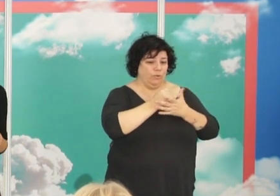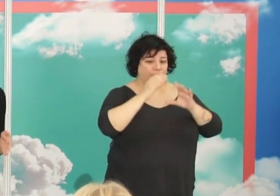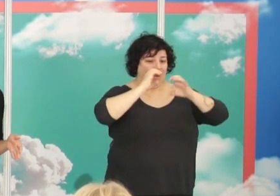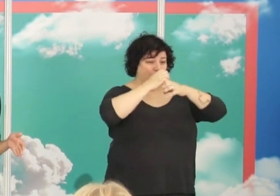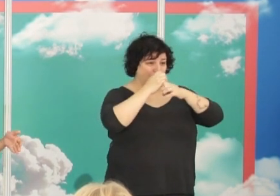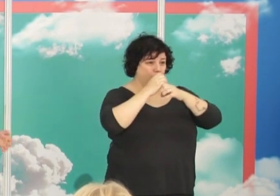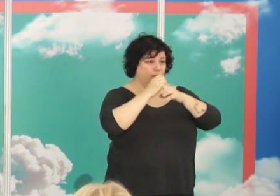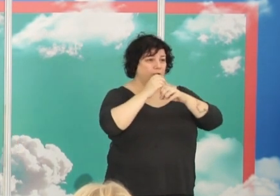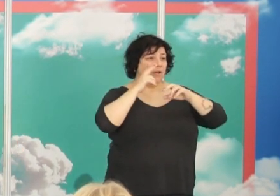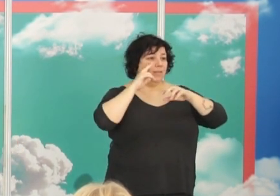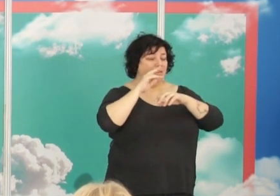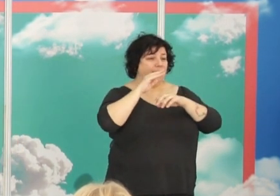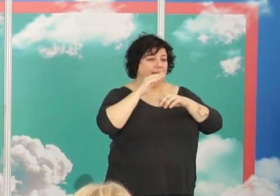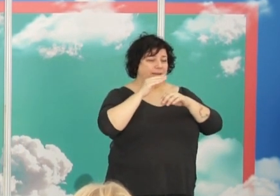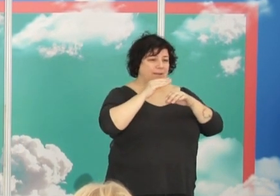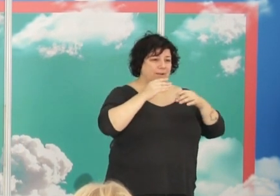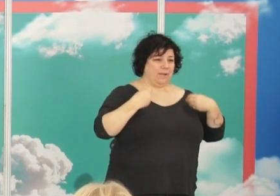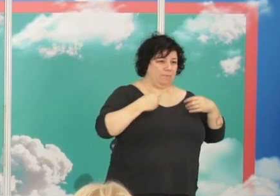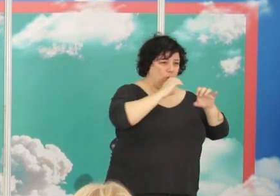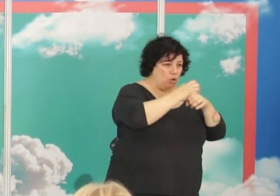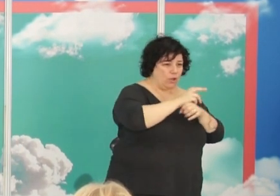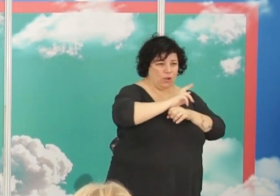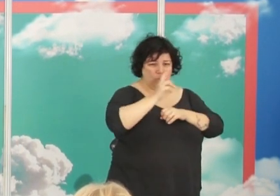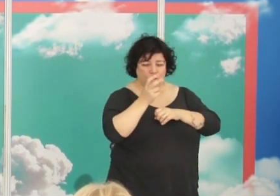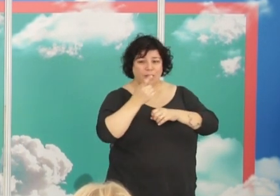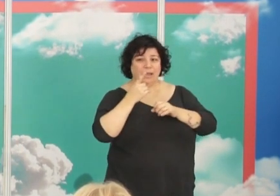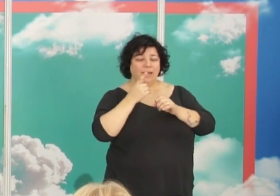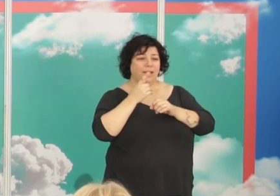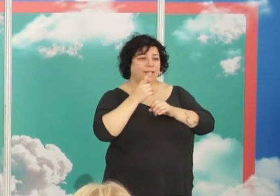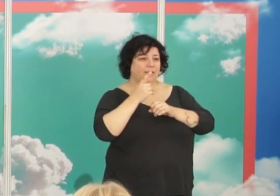Laboratorio de Investigaciones Biológicas y en el Distopatología que dirigía,